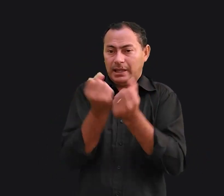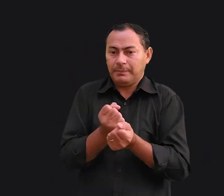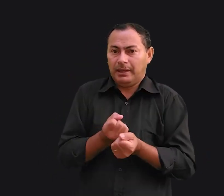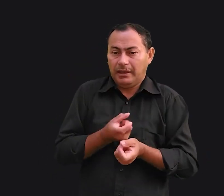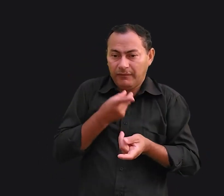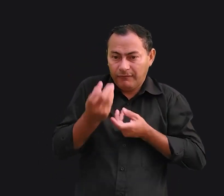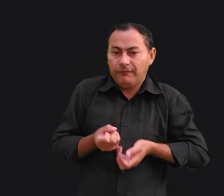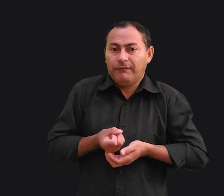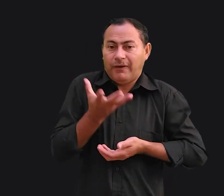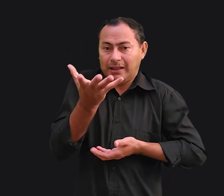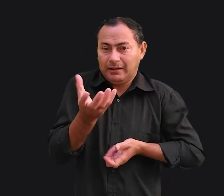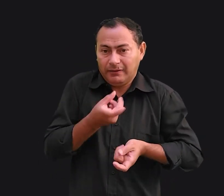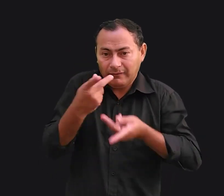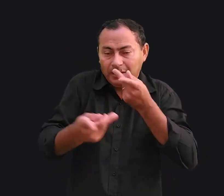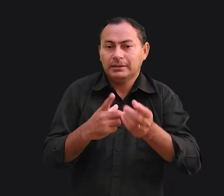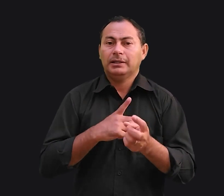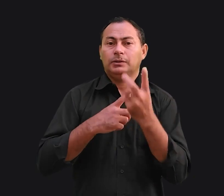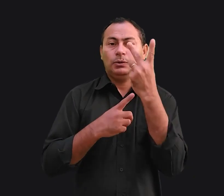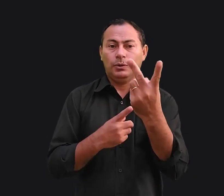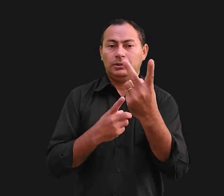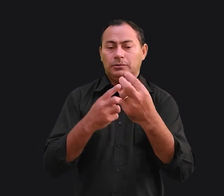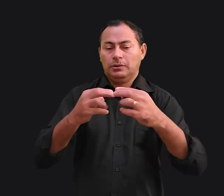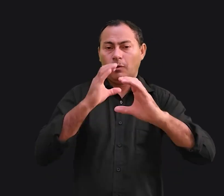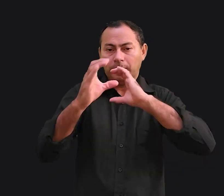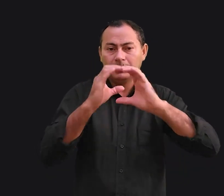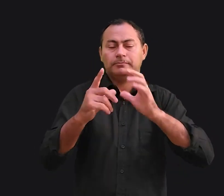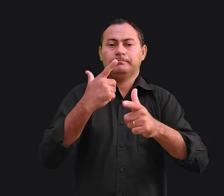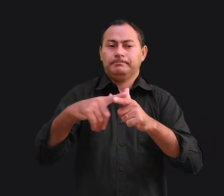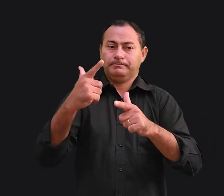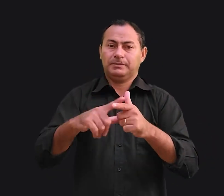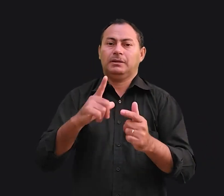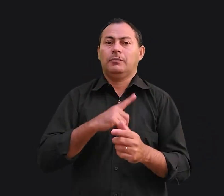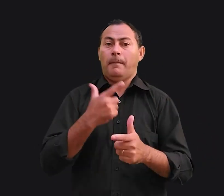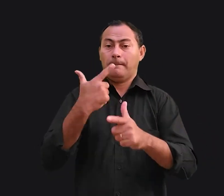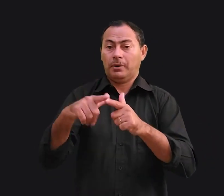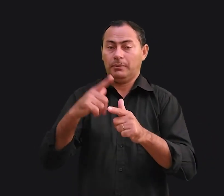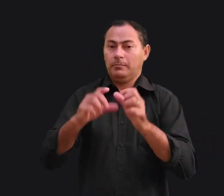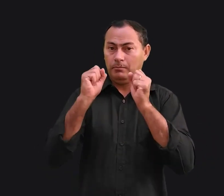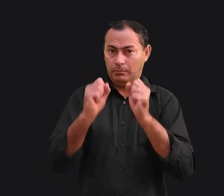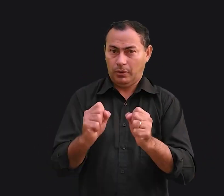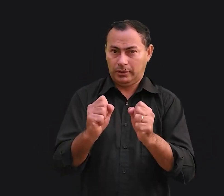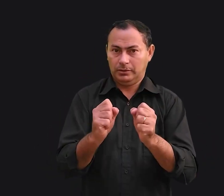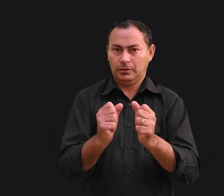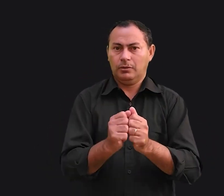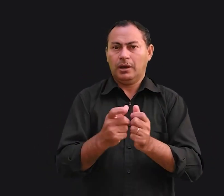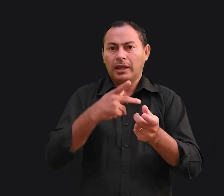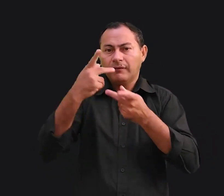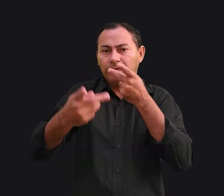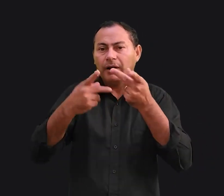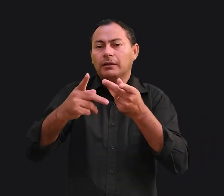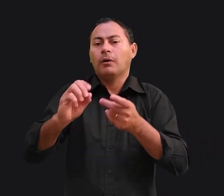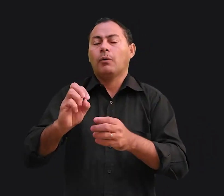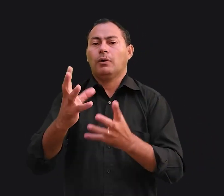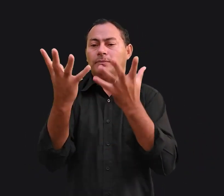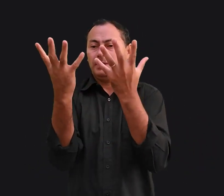Isso quer dizer que há duas dimensões para a comunicação de problemas. O problema pode estar com o emissor ou com o receptor.